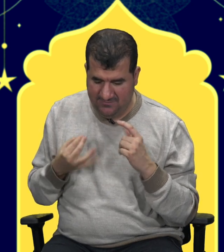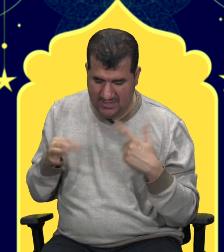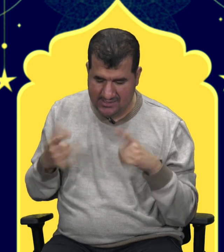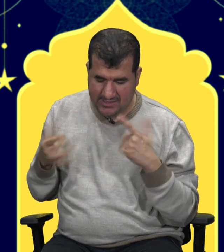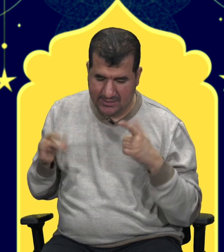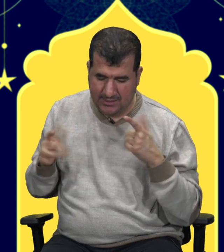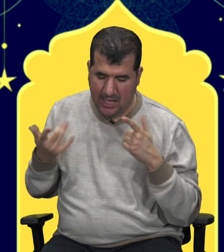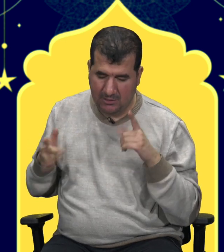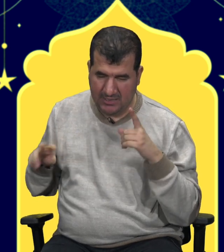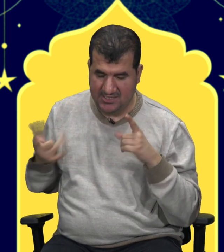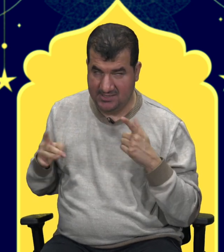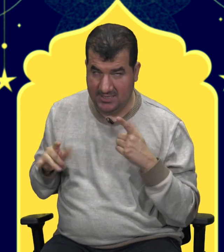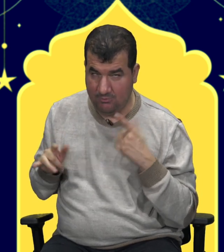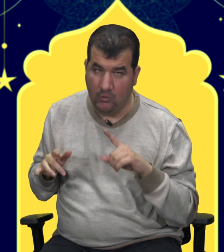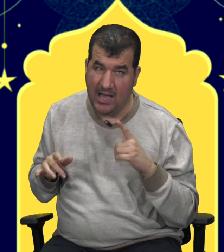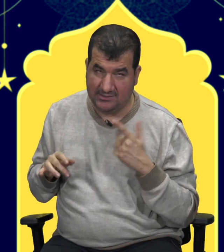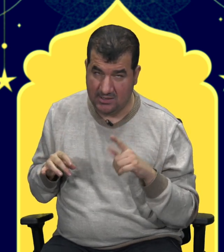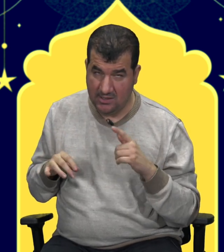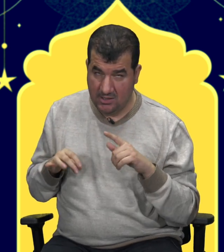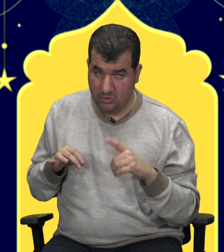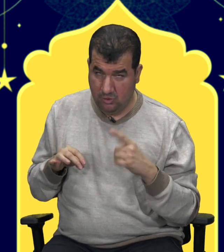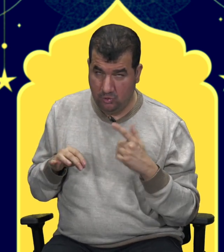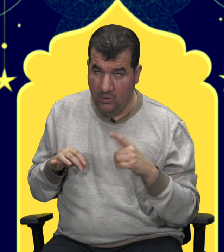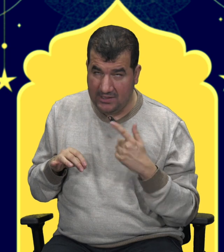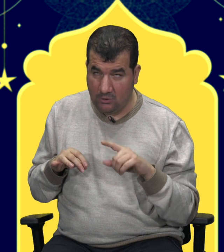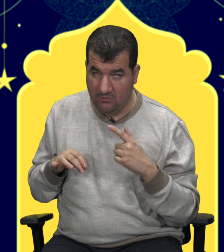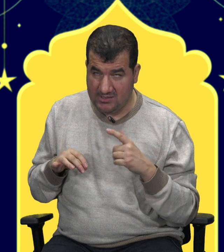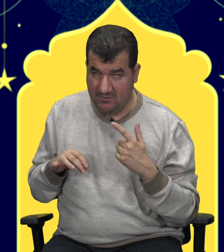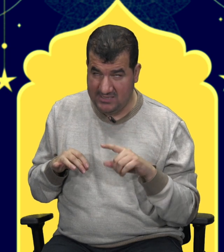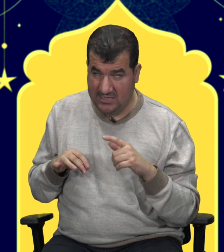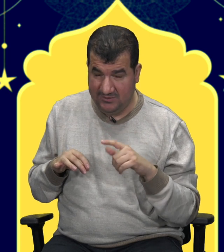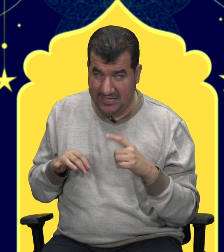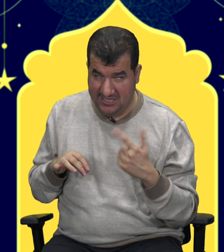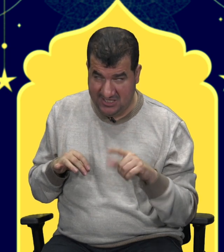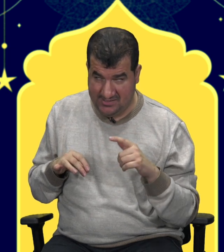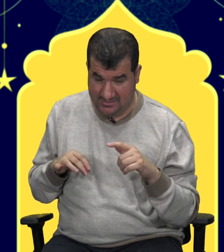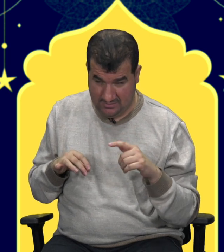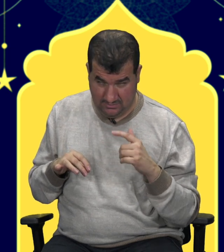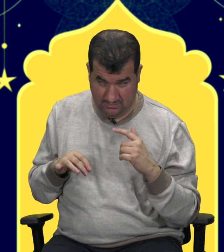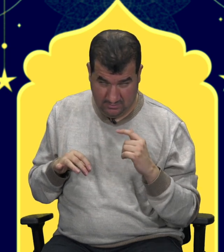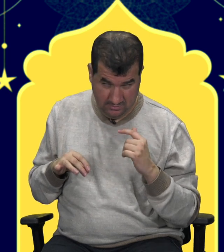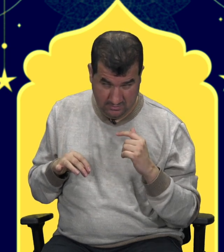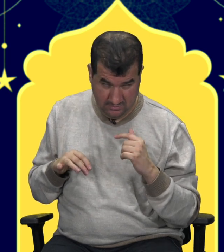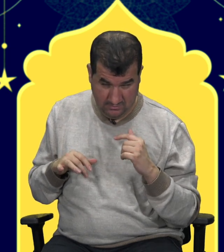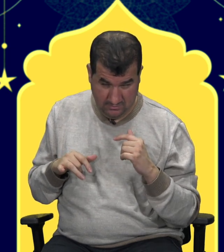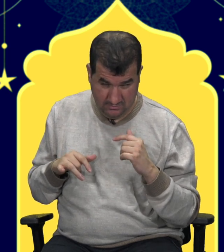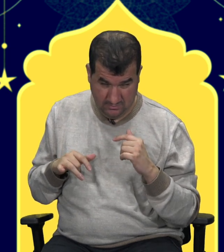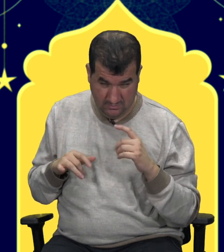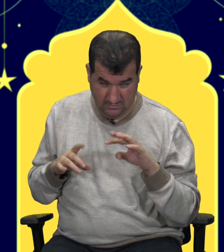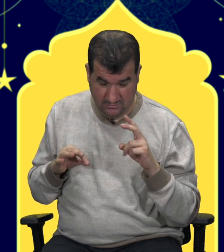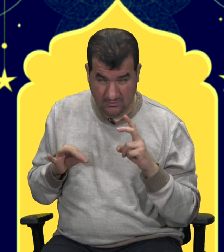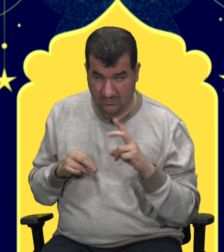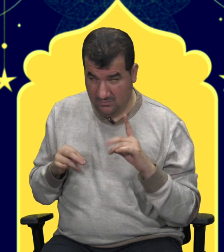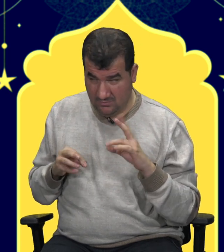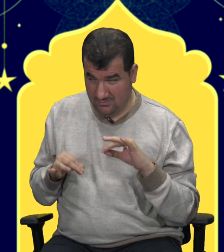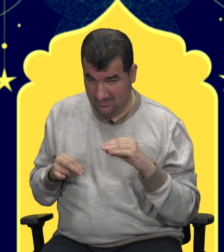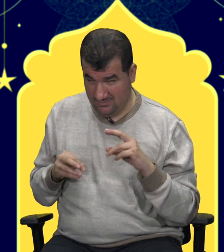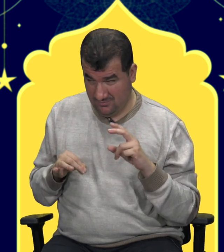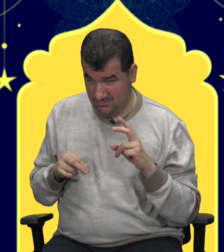insanlardan almayı istediğim duadır. Çünkü dualar olmasa bizler birer hiçiz. Ramazan ayı boyunca en çok neyi